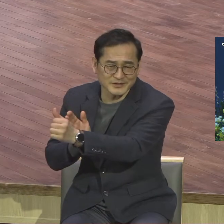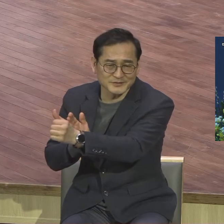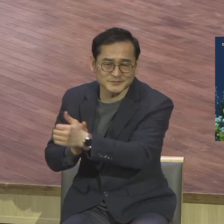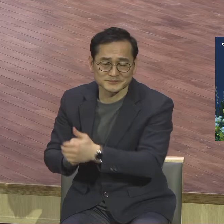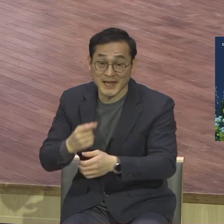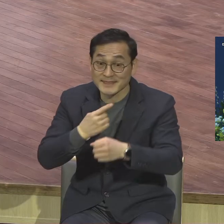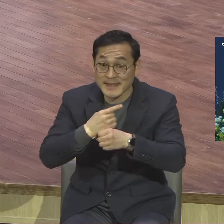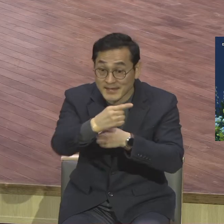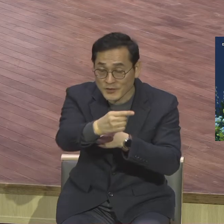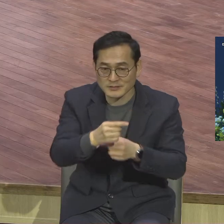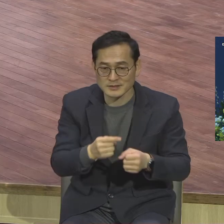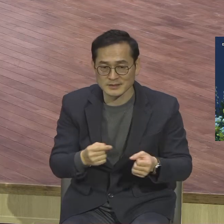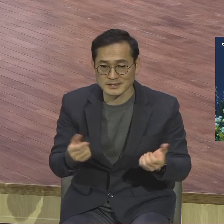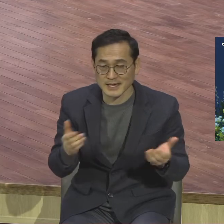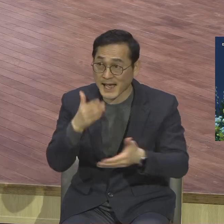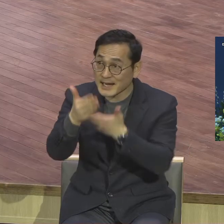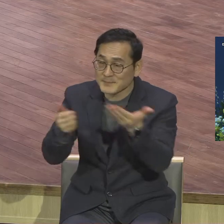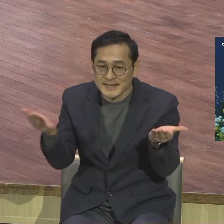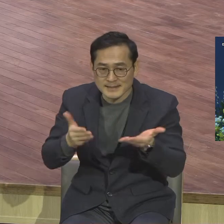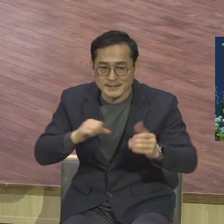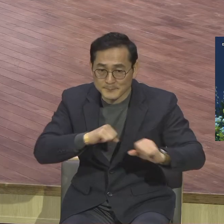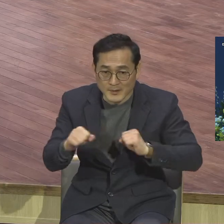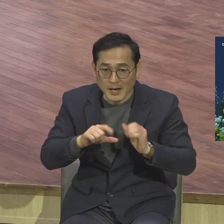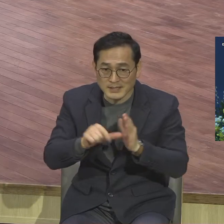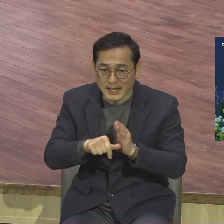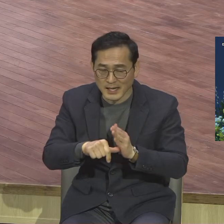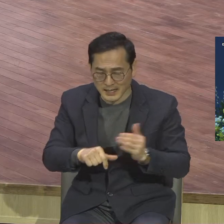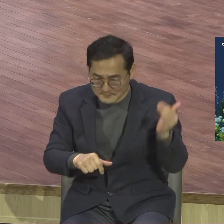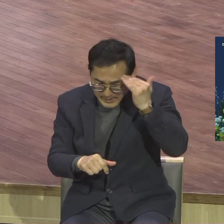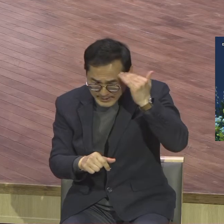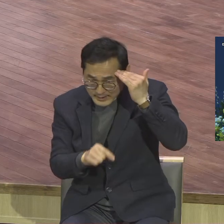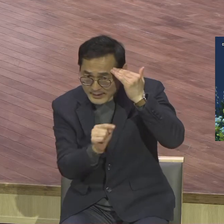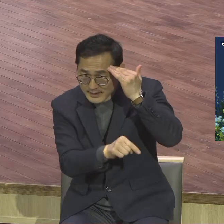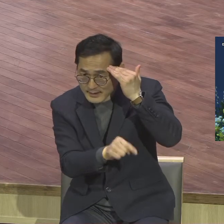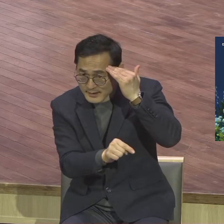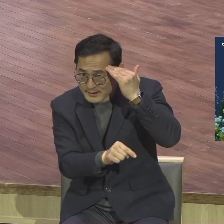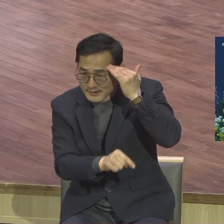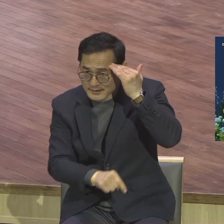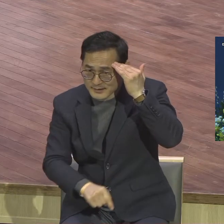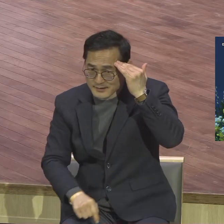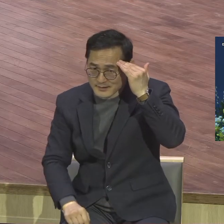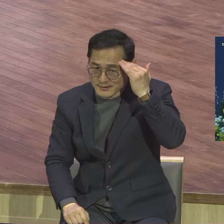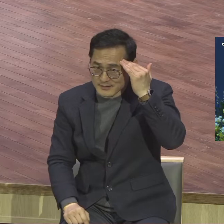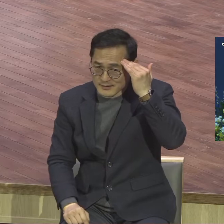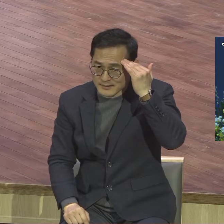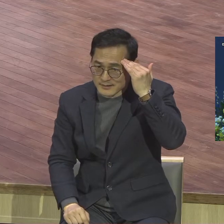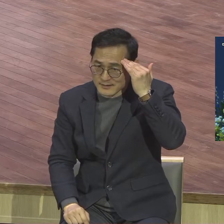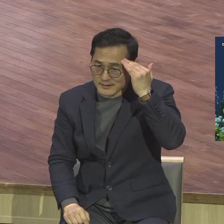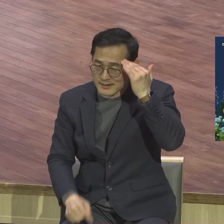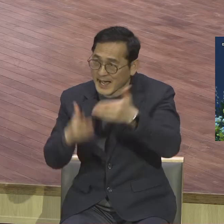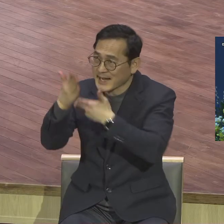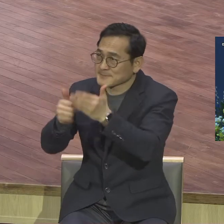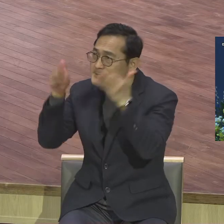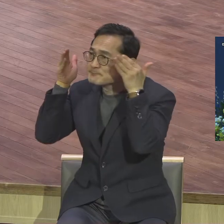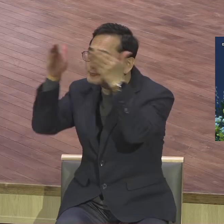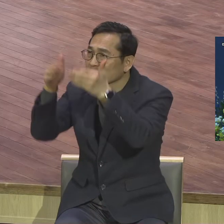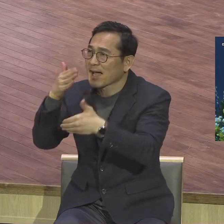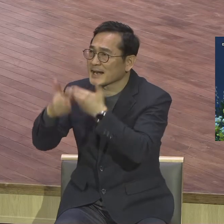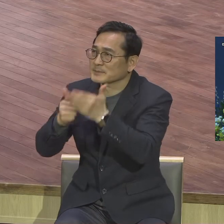방해될 것 같은 그 모든 것 내가 하나님 앞에 신앙시장하는데 하나님 나라를 위하여 내가 스님 받기 원하는데